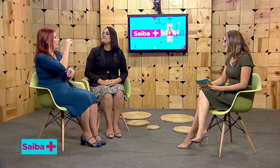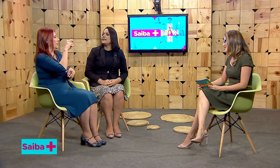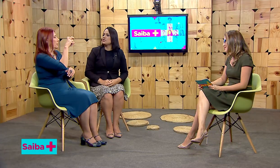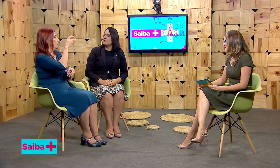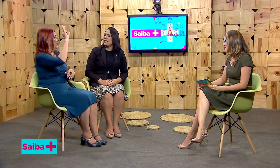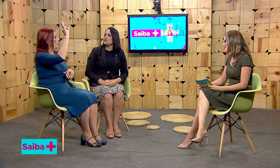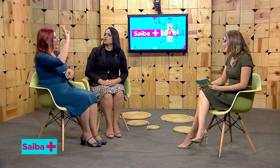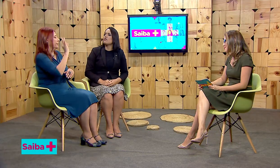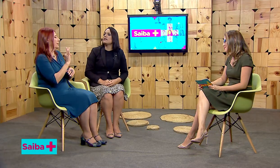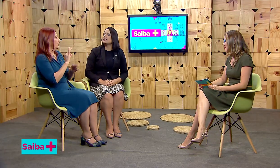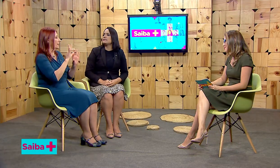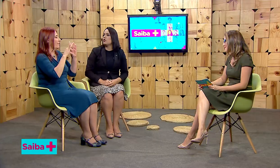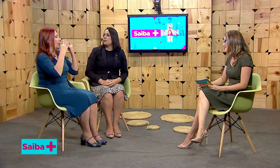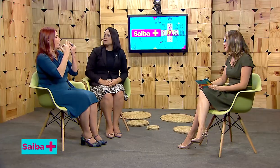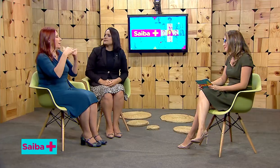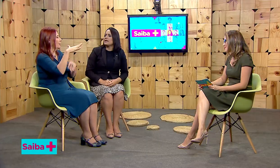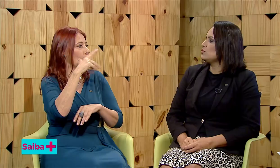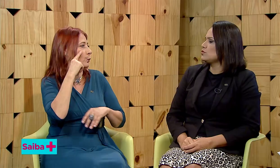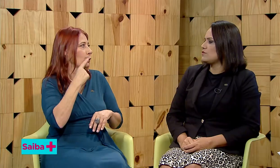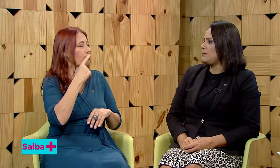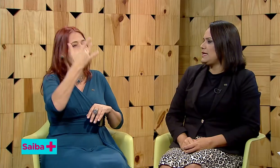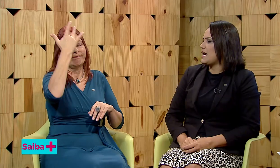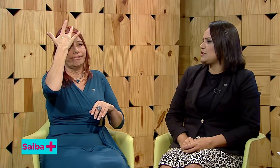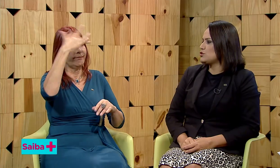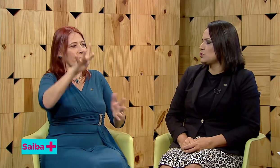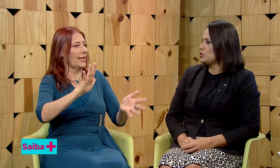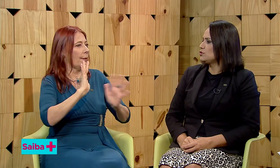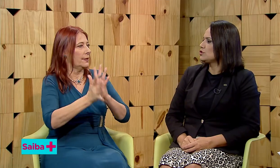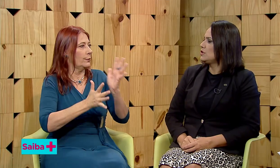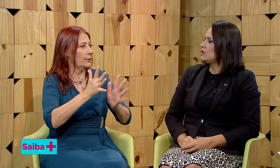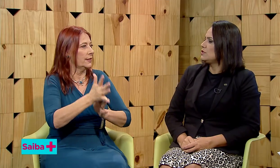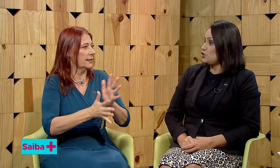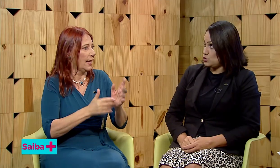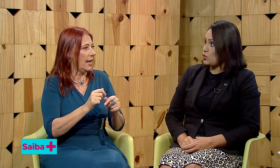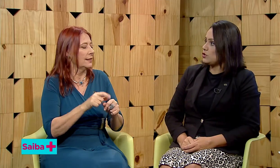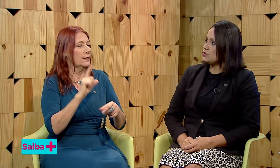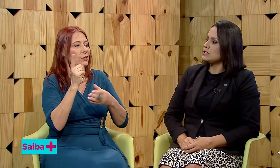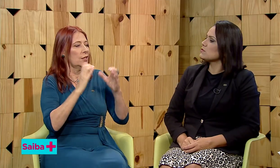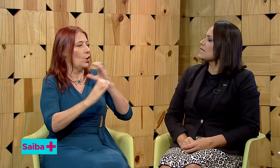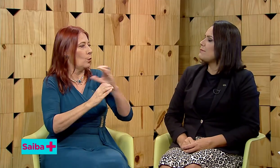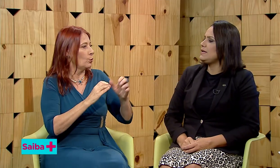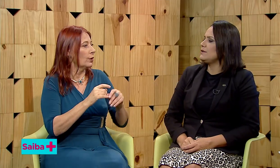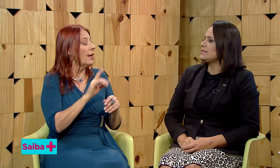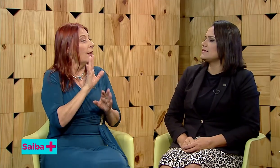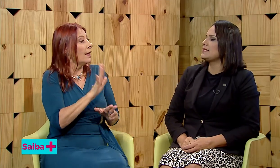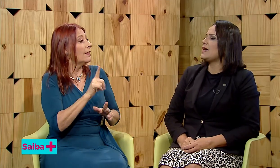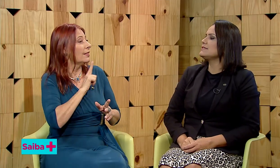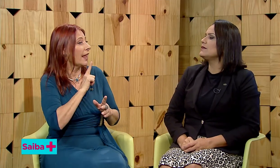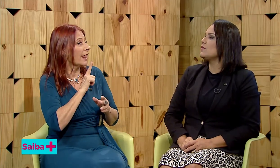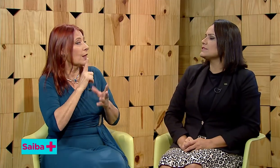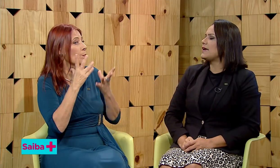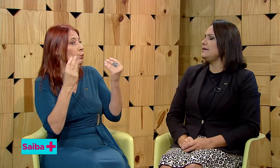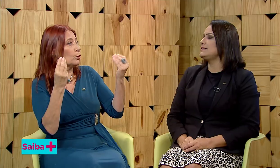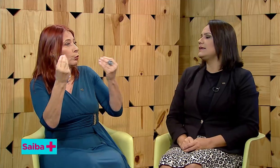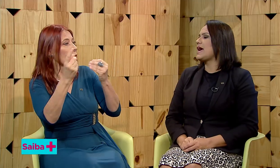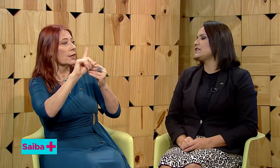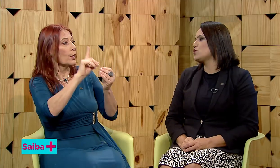Infelizmente, 95% dos familiares surdos, de surdos, não sabem língua de sinais e não conseguem sequer se